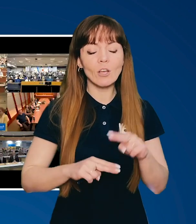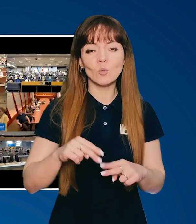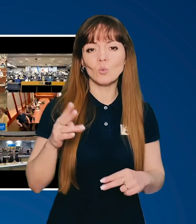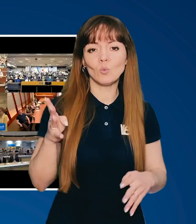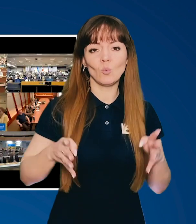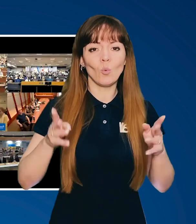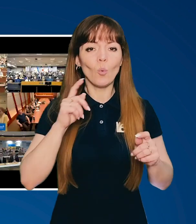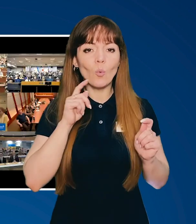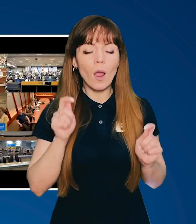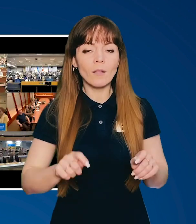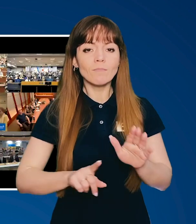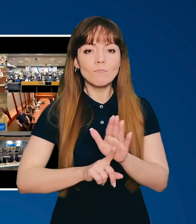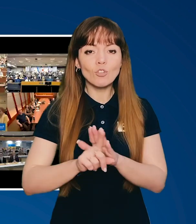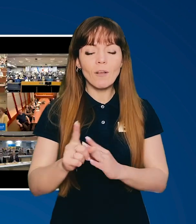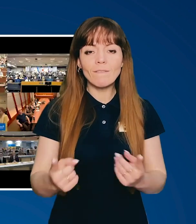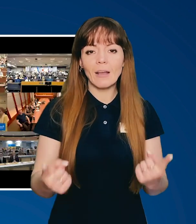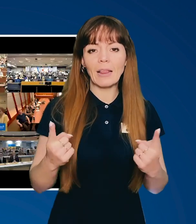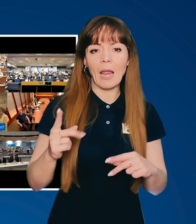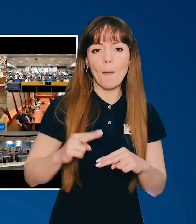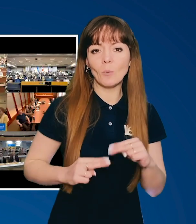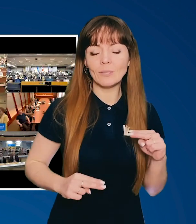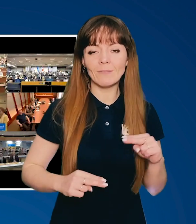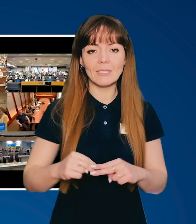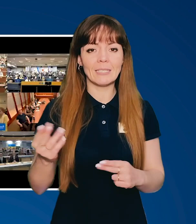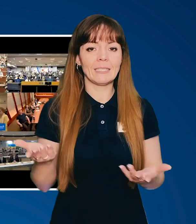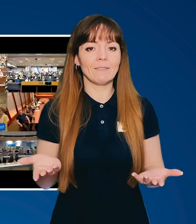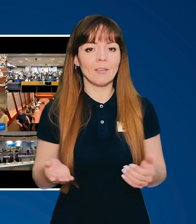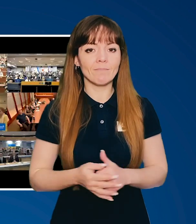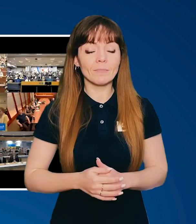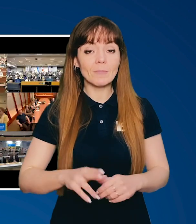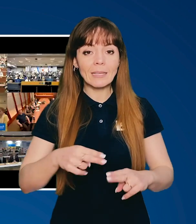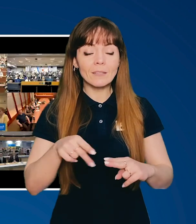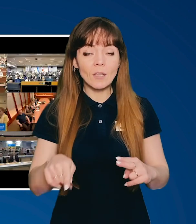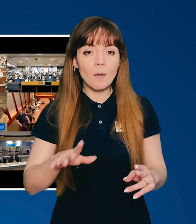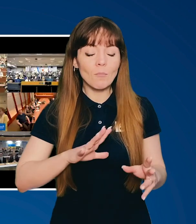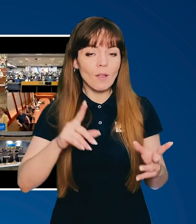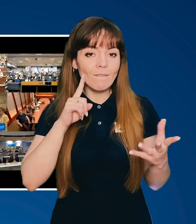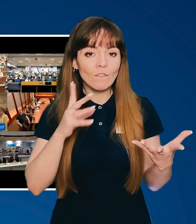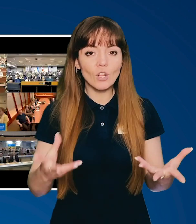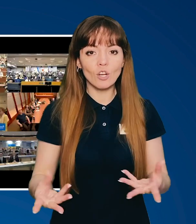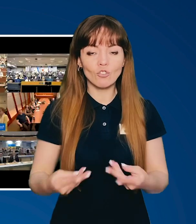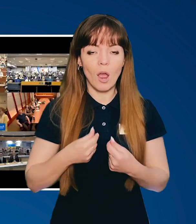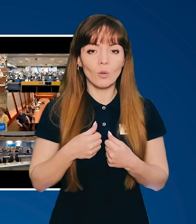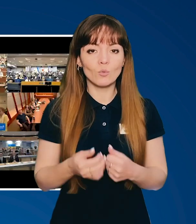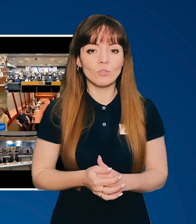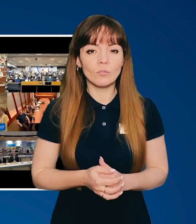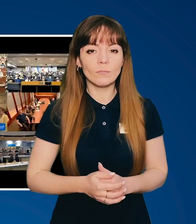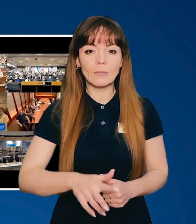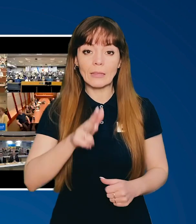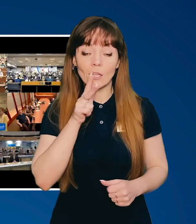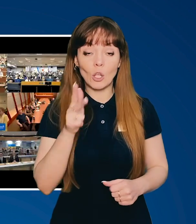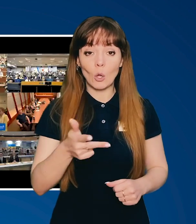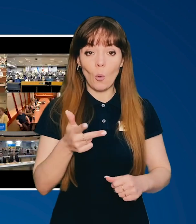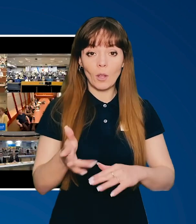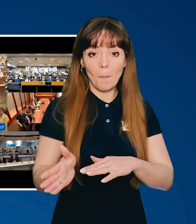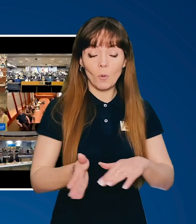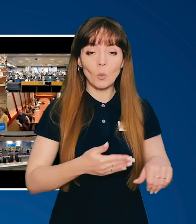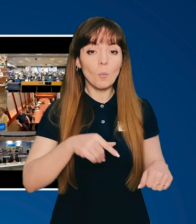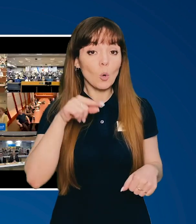інфраструктури. Україна почала велике будівництво. І це було вражаюче. Три роки по